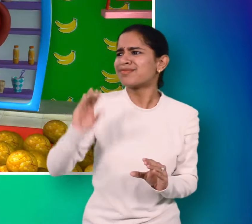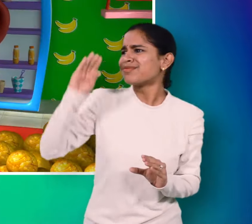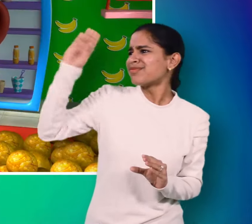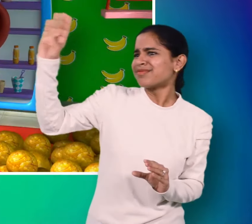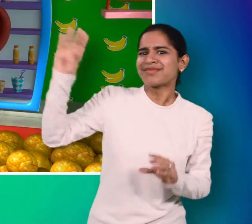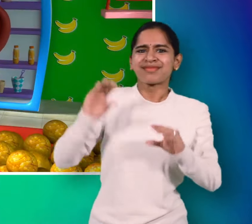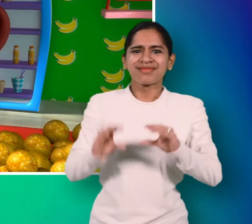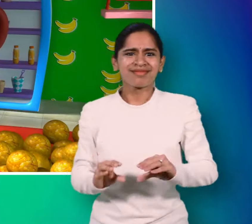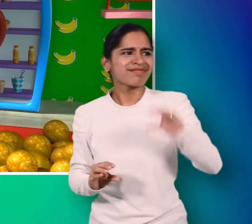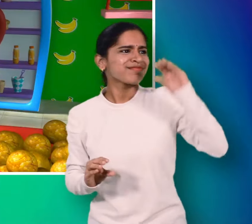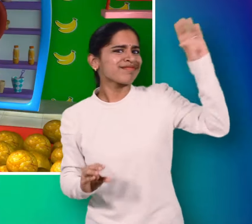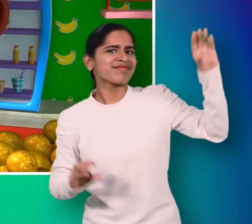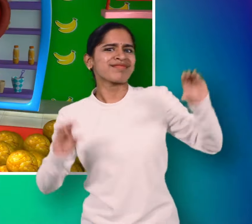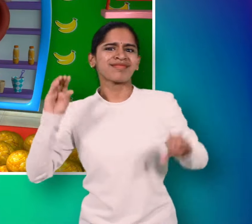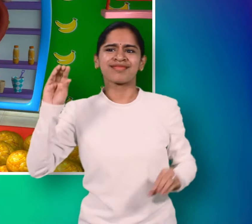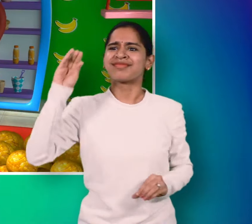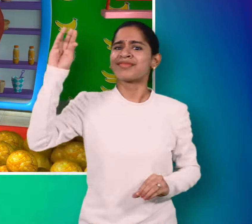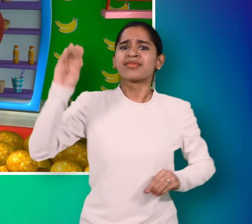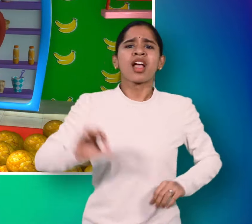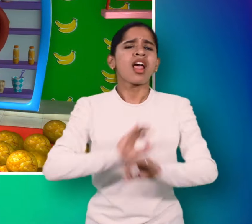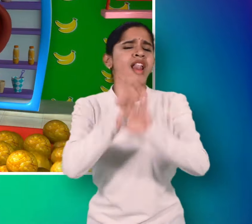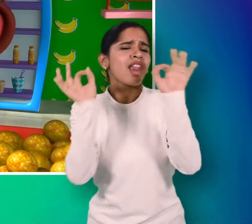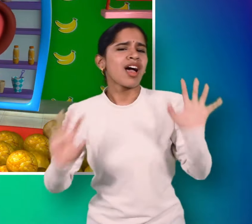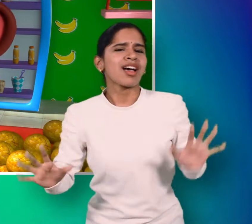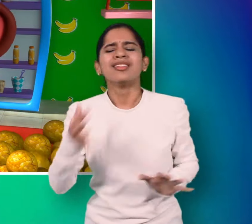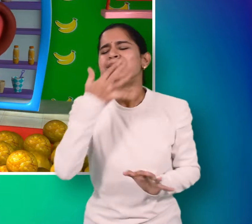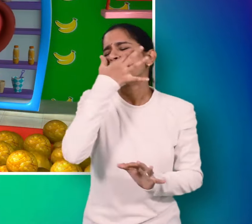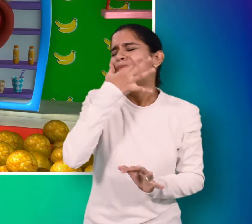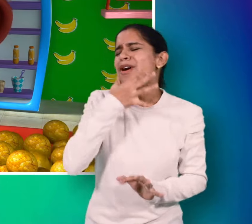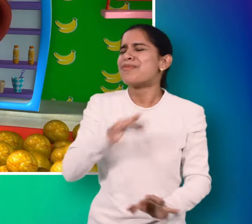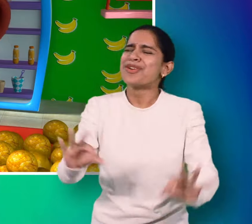खोली दुकार सजा के रख्था सारा समान